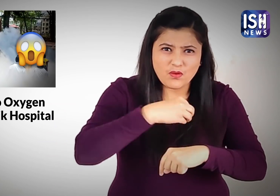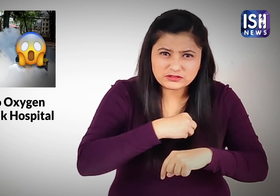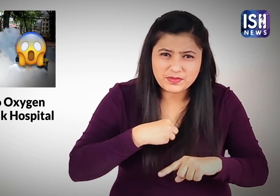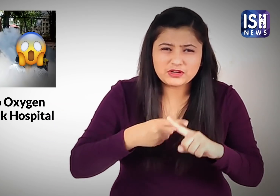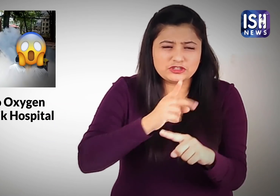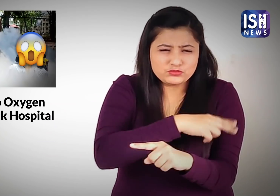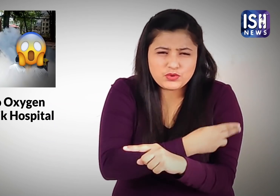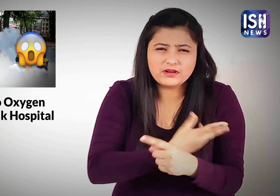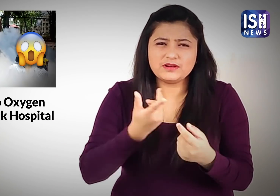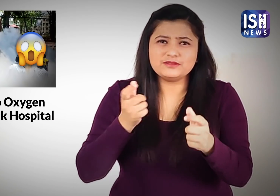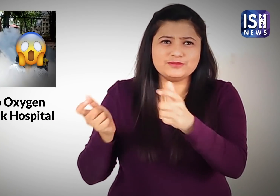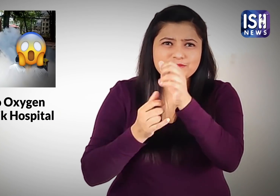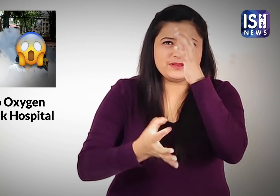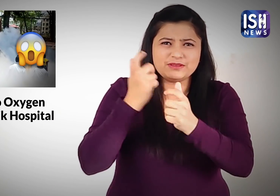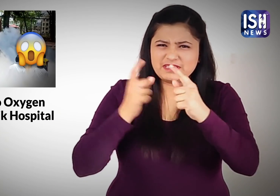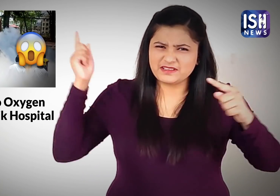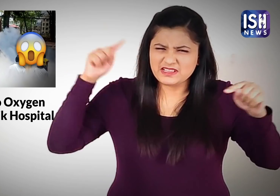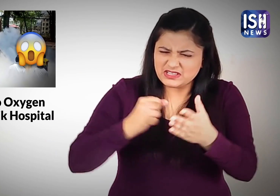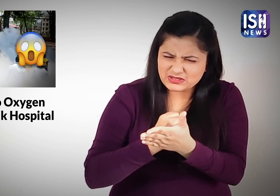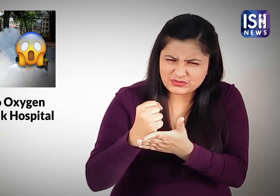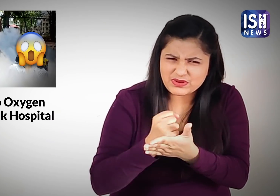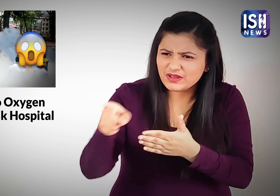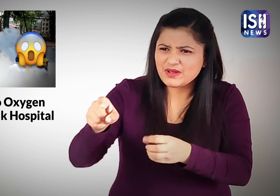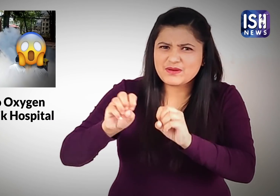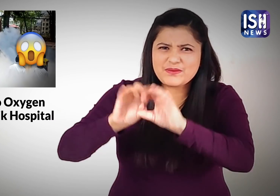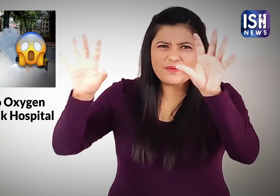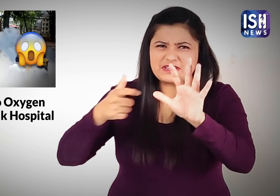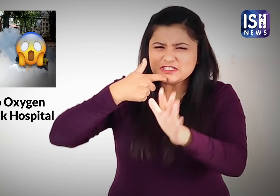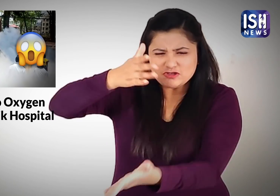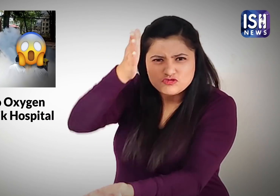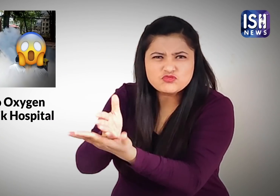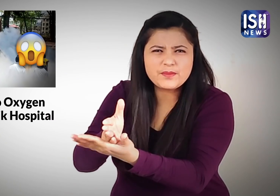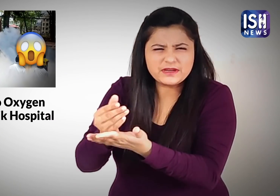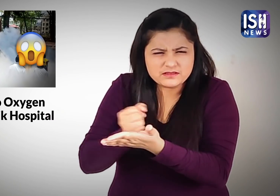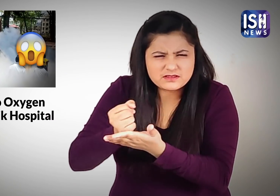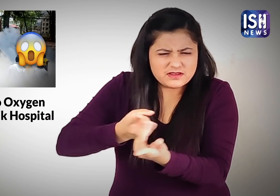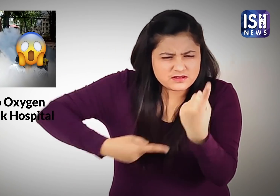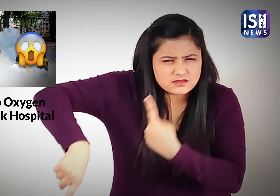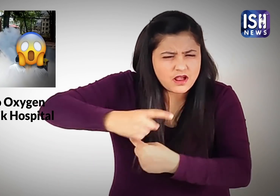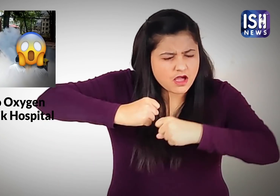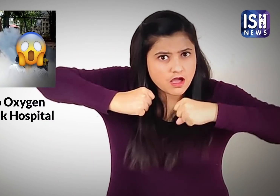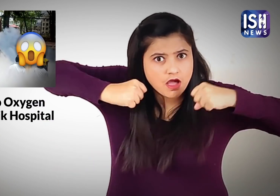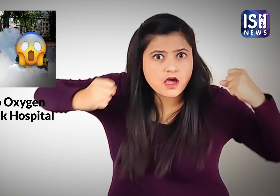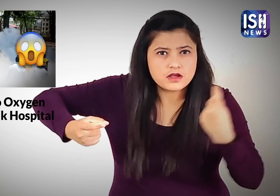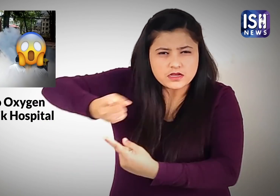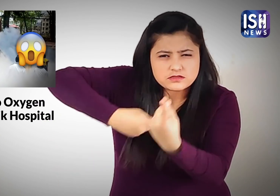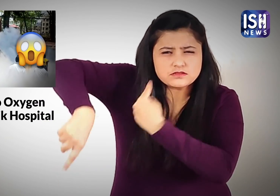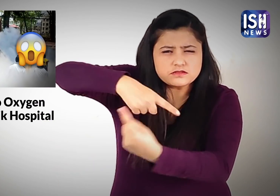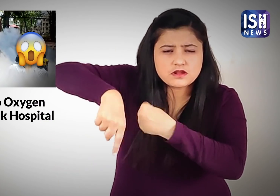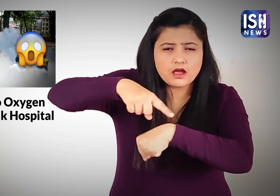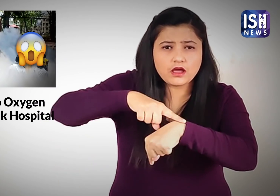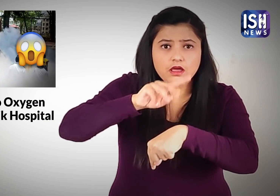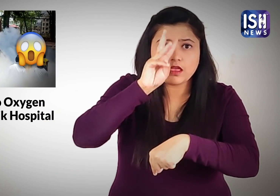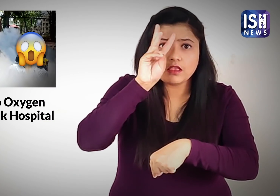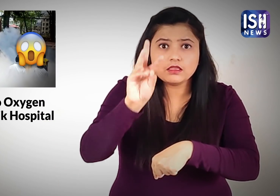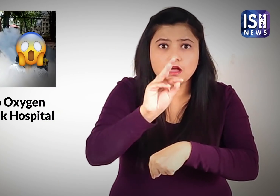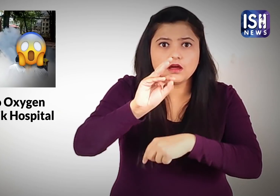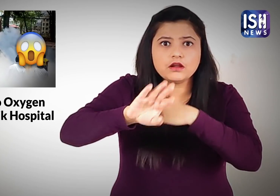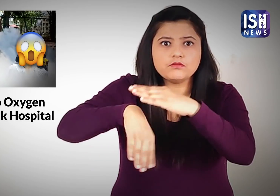अस्पताल के कर्मचारियों और दमकल विभाग के अधिकारियों ने तुरंत लीकेज को ठीक करने की कोशिश की तीस